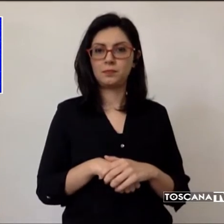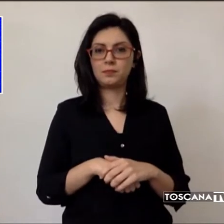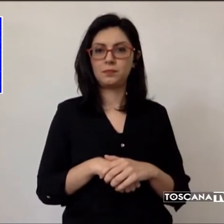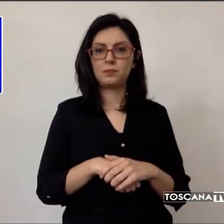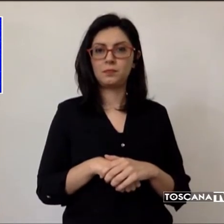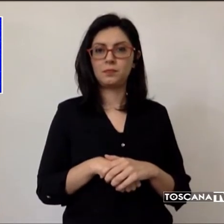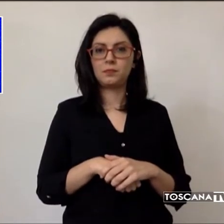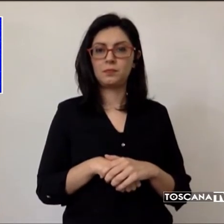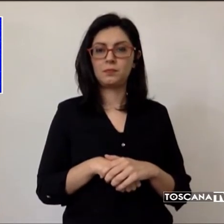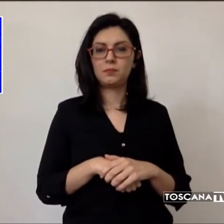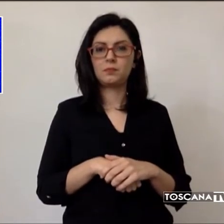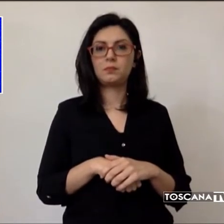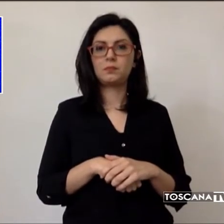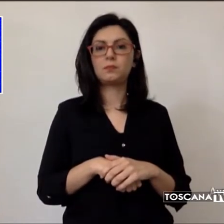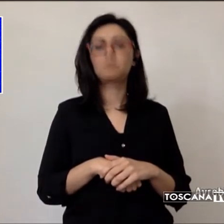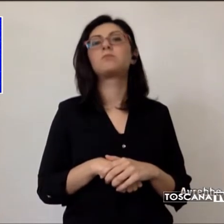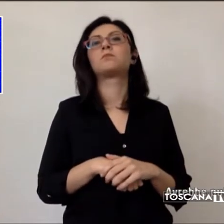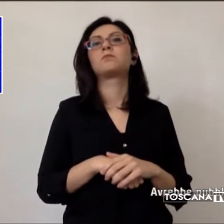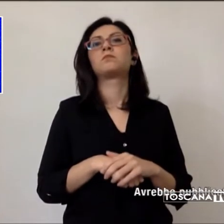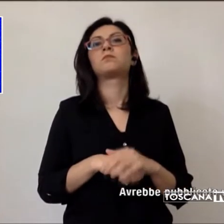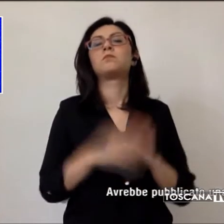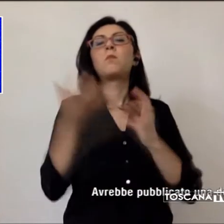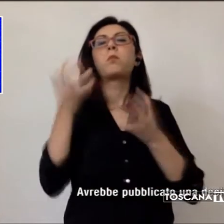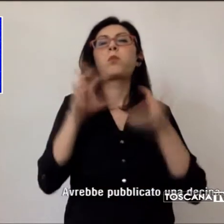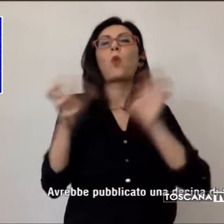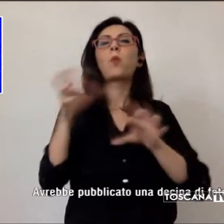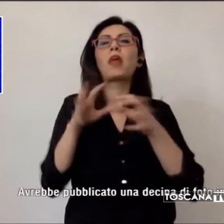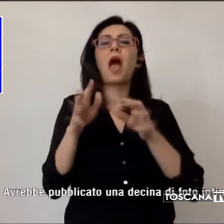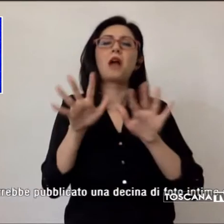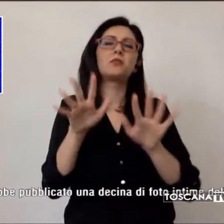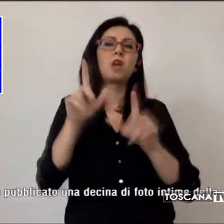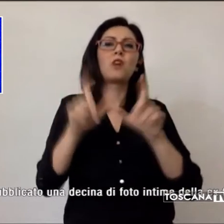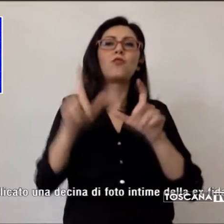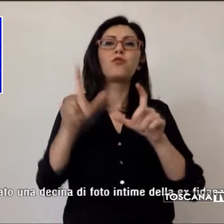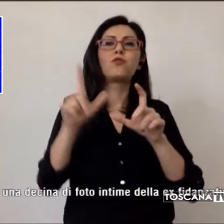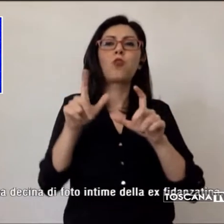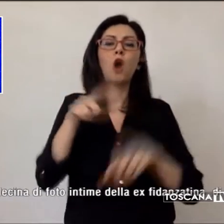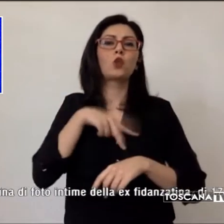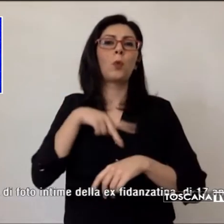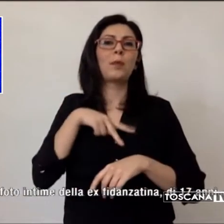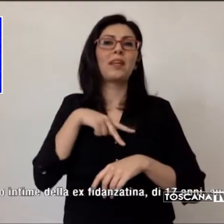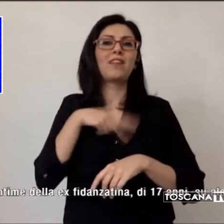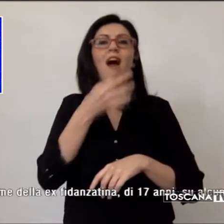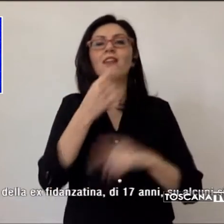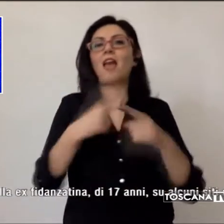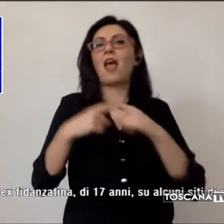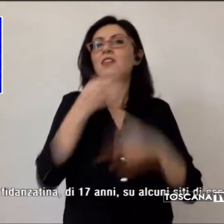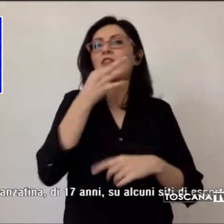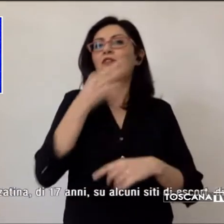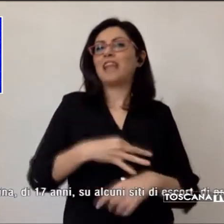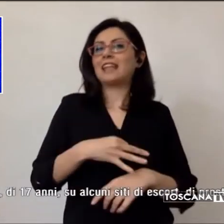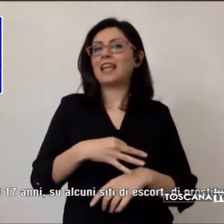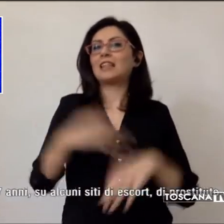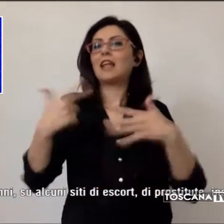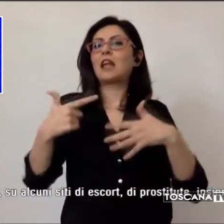Avrebbe pubblicato una decina di foto intime della ex fidanzatina nei 17 anni su alcuni siti di